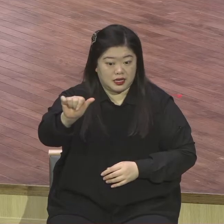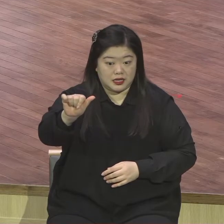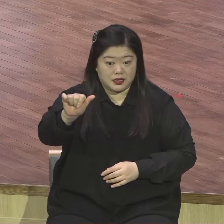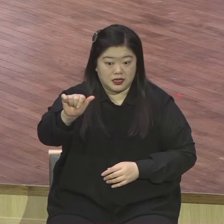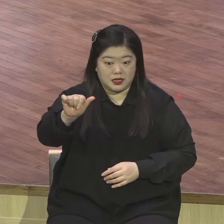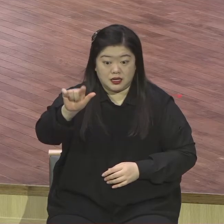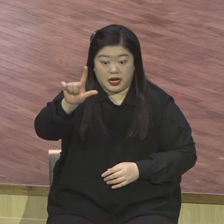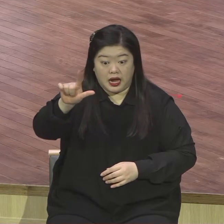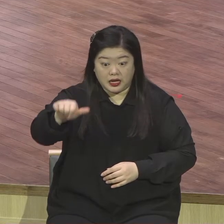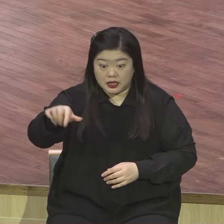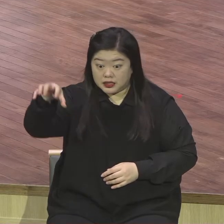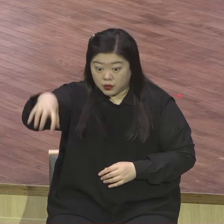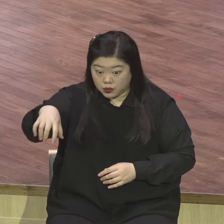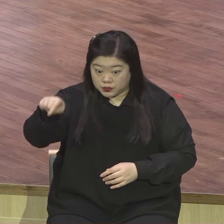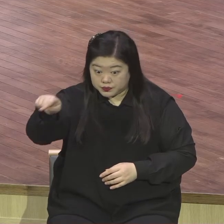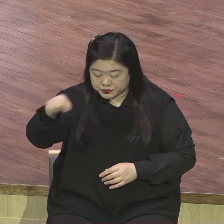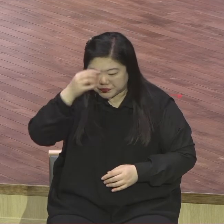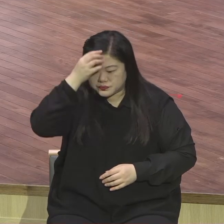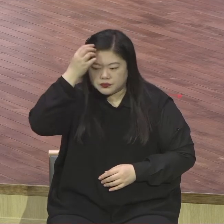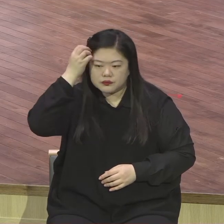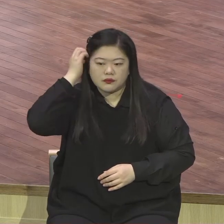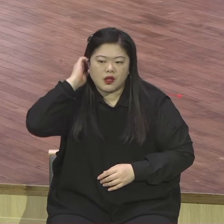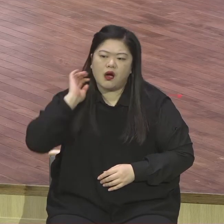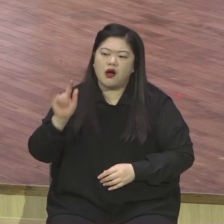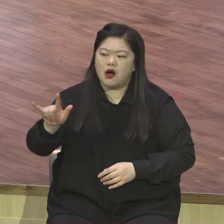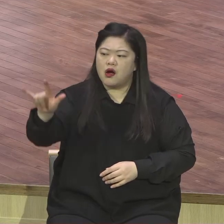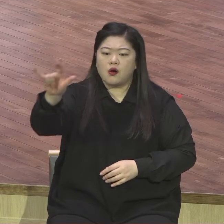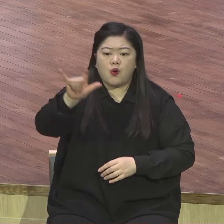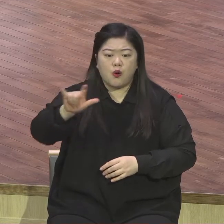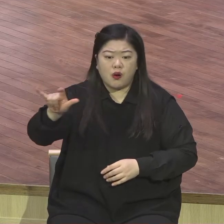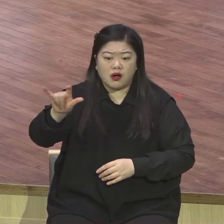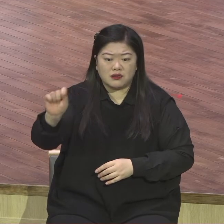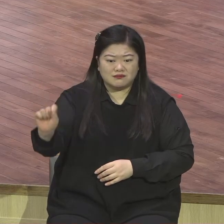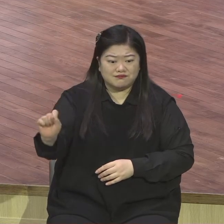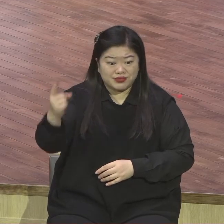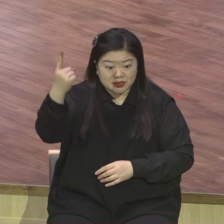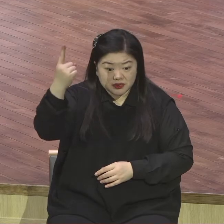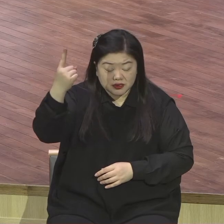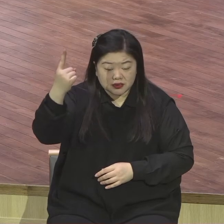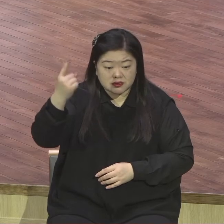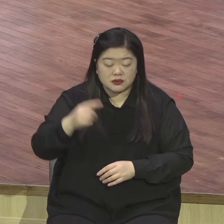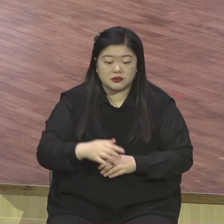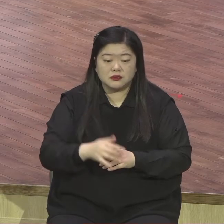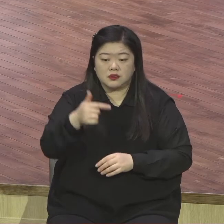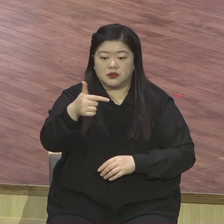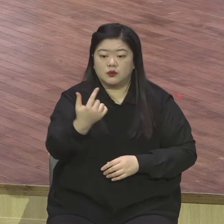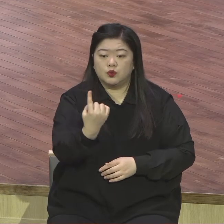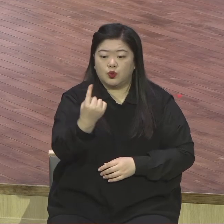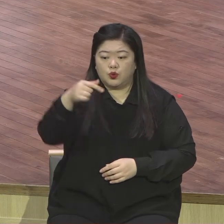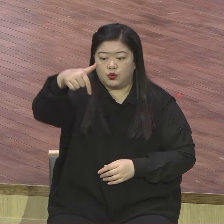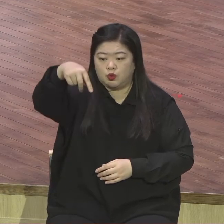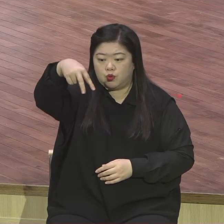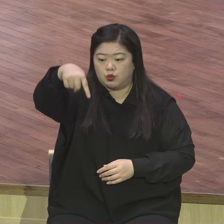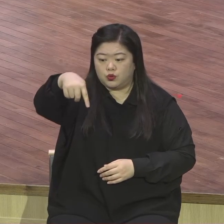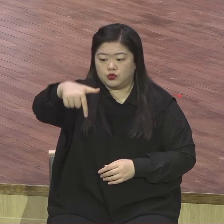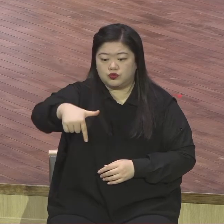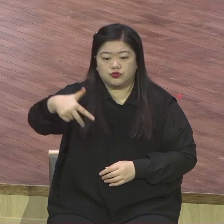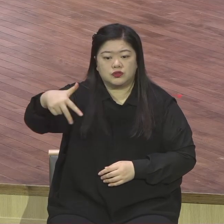코로나19 때문에 노숙자가 얼마나 늘어났는지 17년 동안 그 LA의